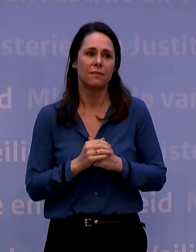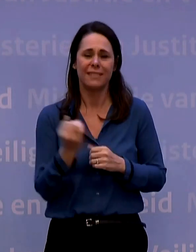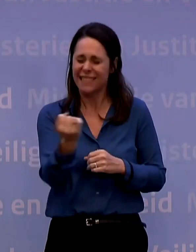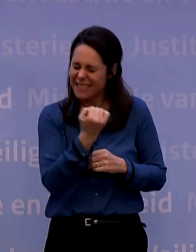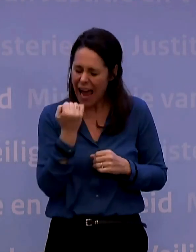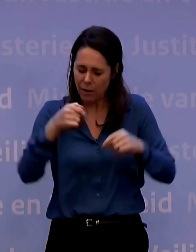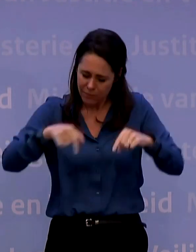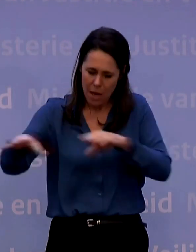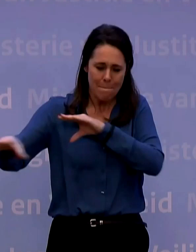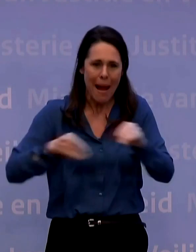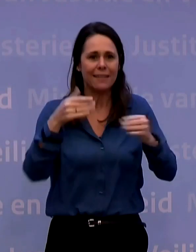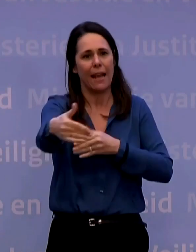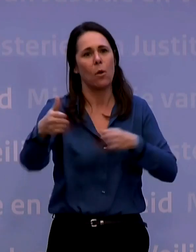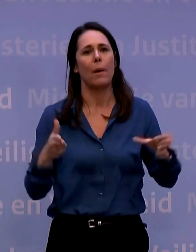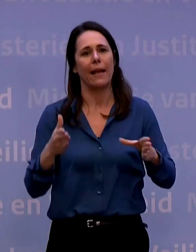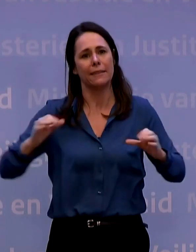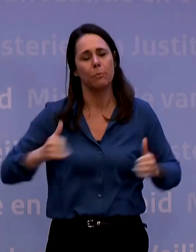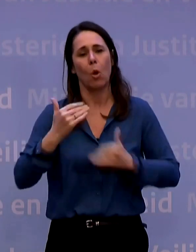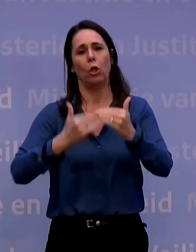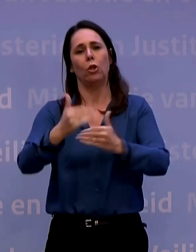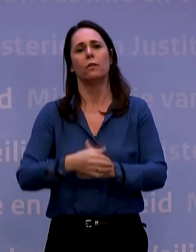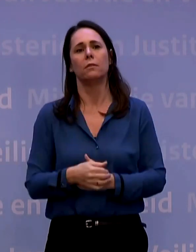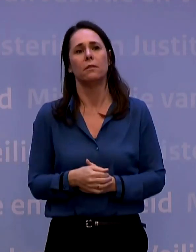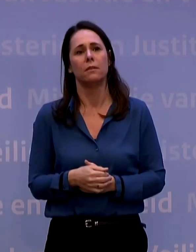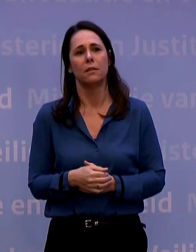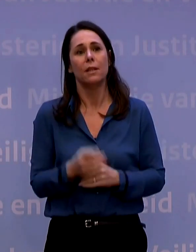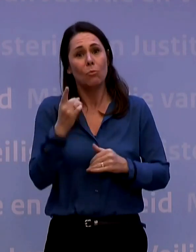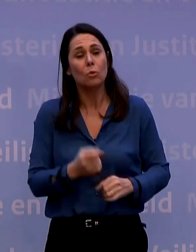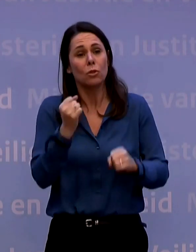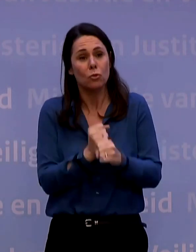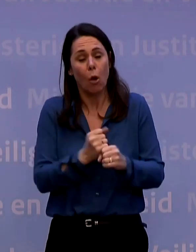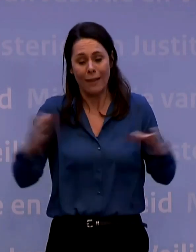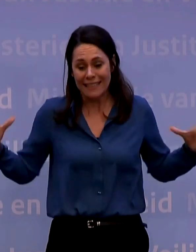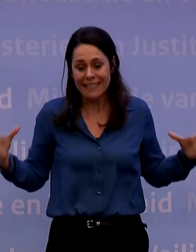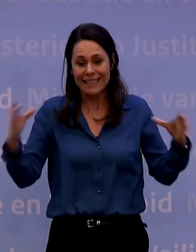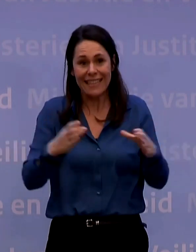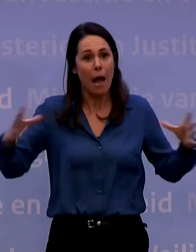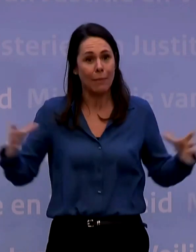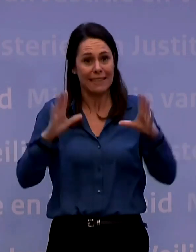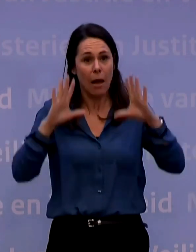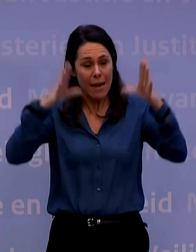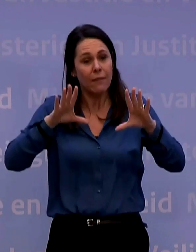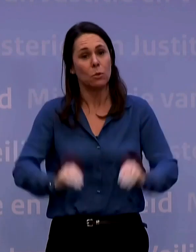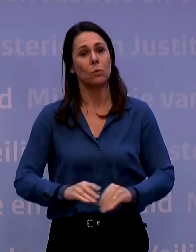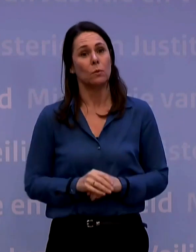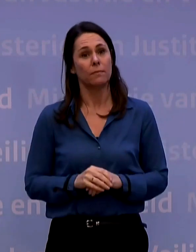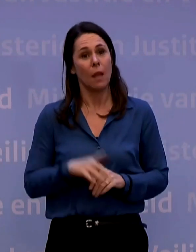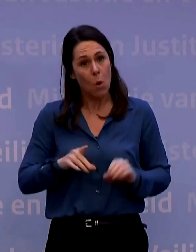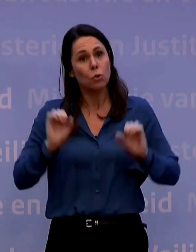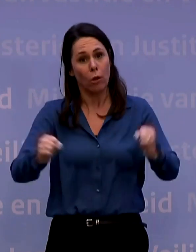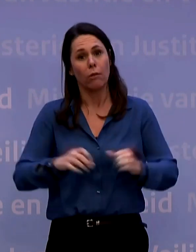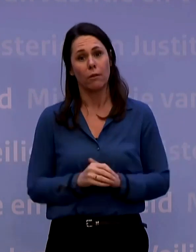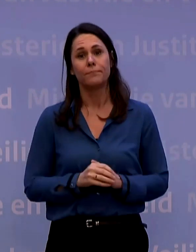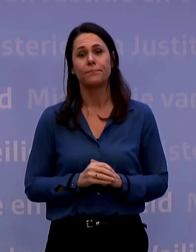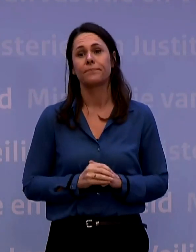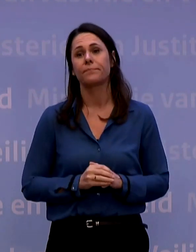dit hele maatregelenpakket in gang gezet. En dat moeten we toch met z'n allen in deze samenleving kunnen opbrengen. Ik